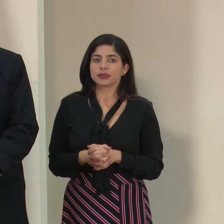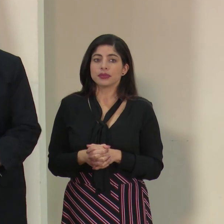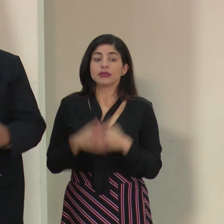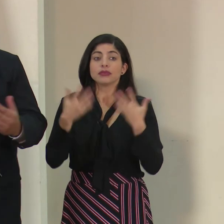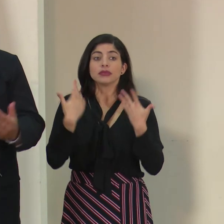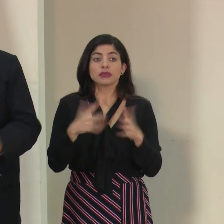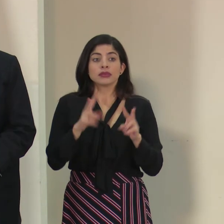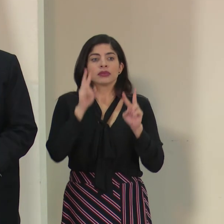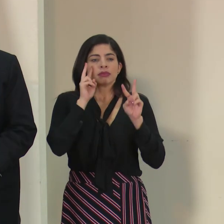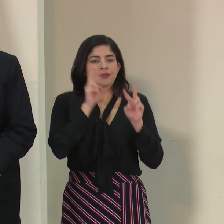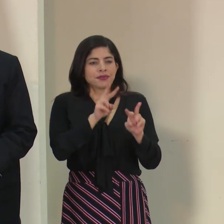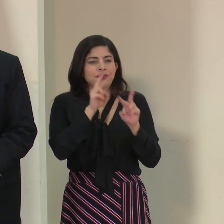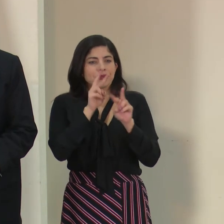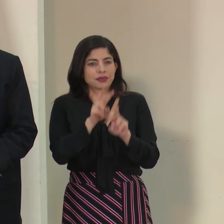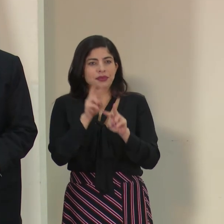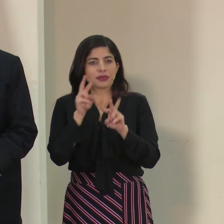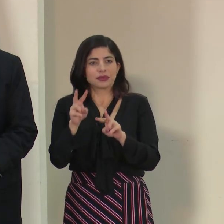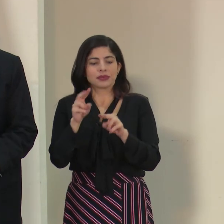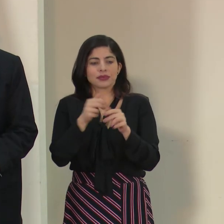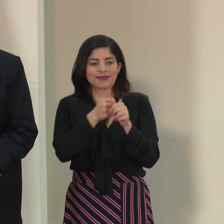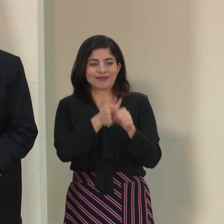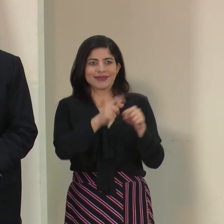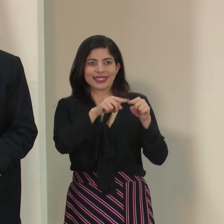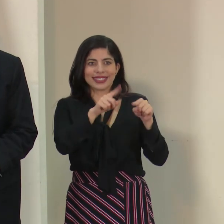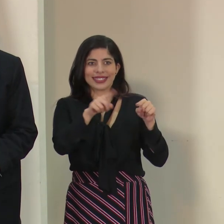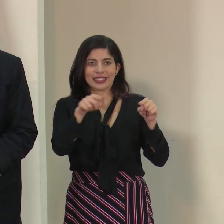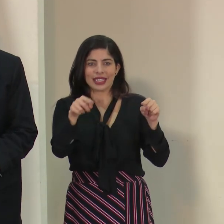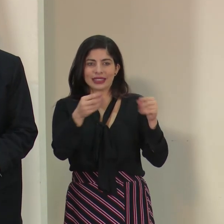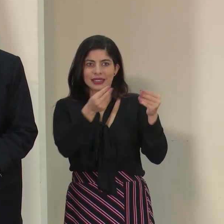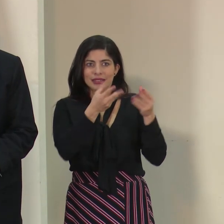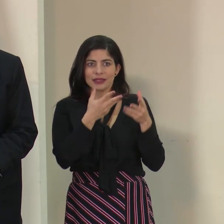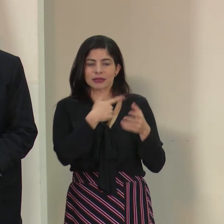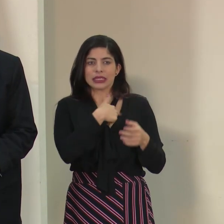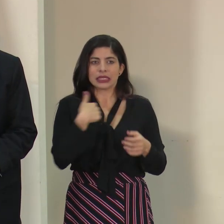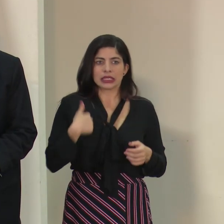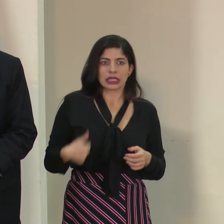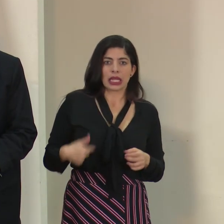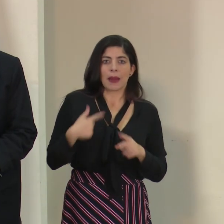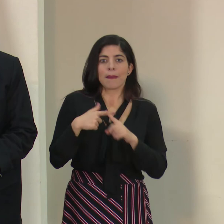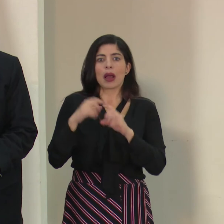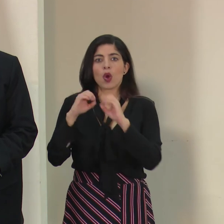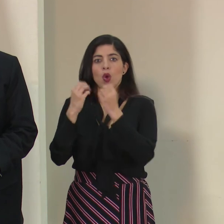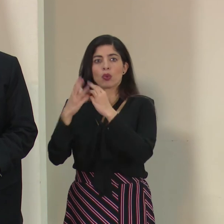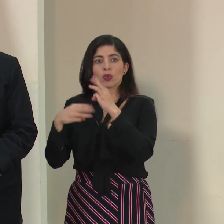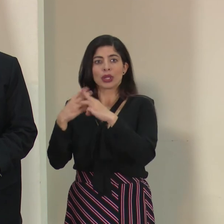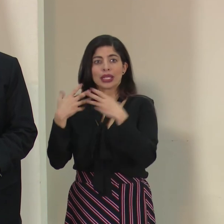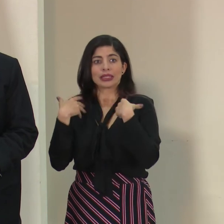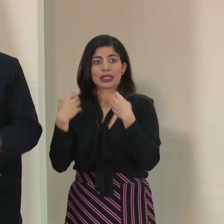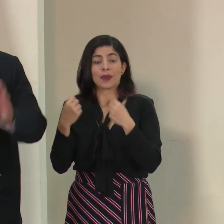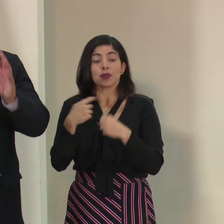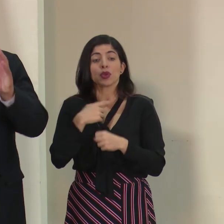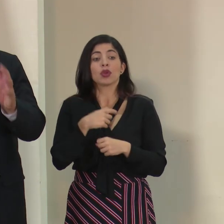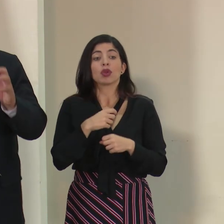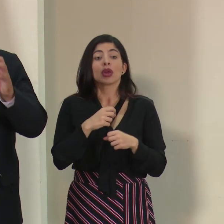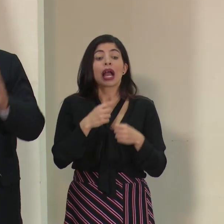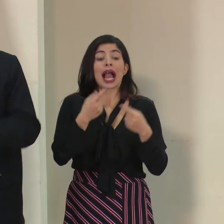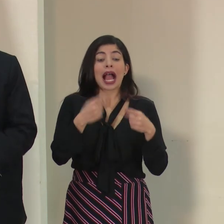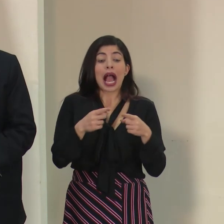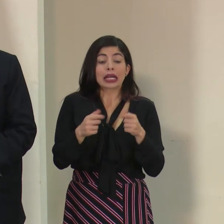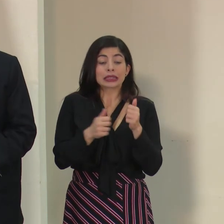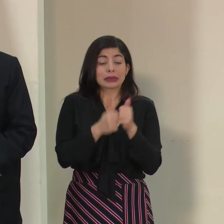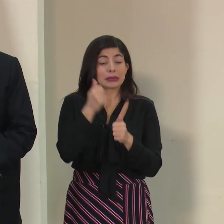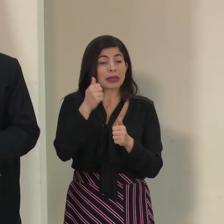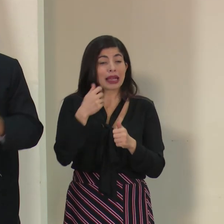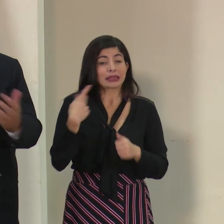Hemos visto, según las estadísticas que nos han pasado de China y la OMS, que el coronavirus afecta los casos más